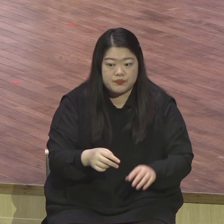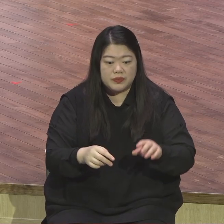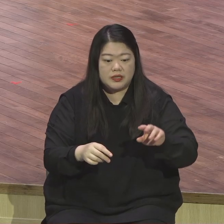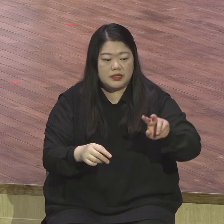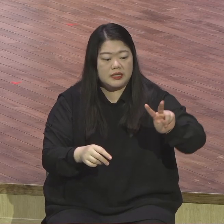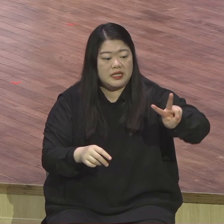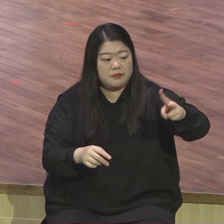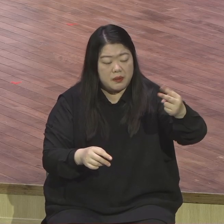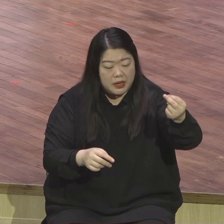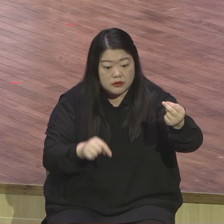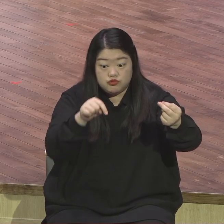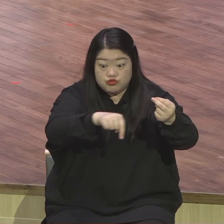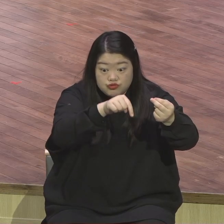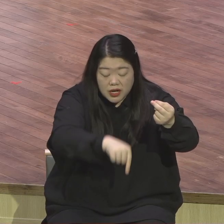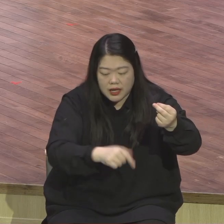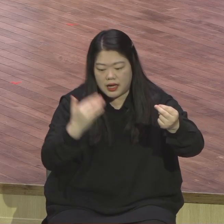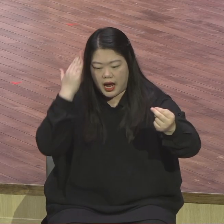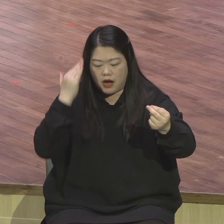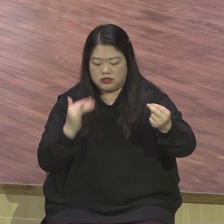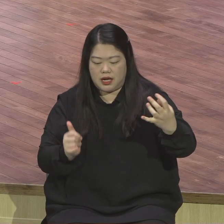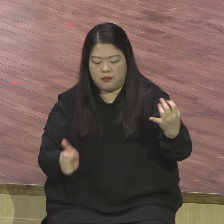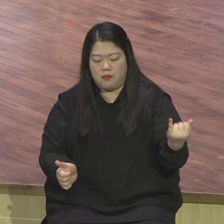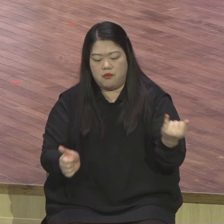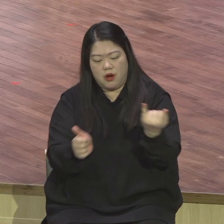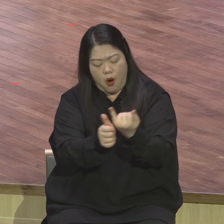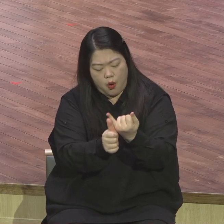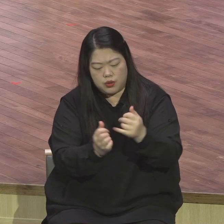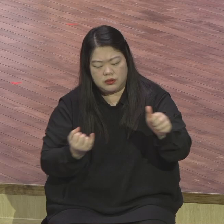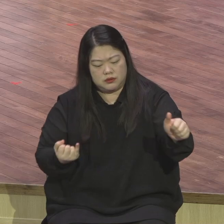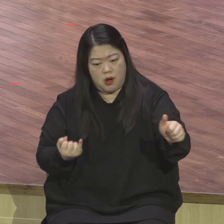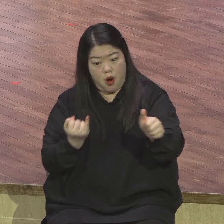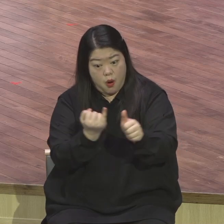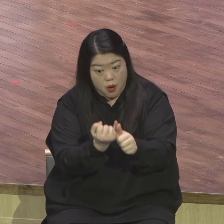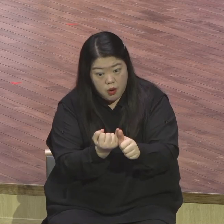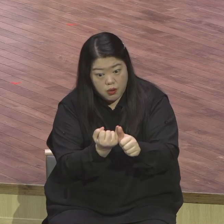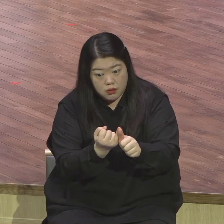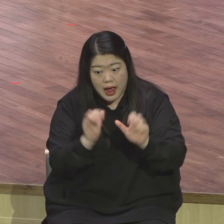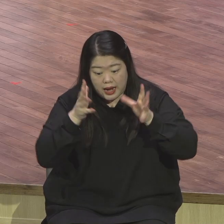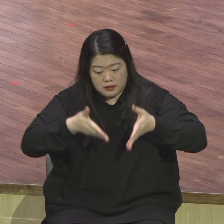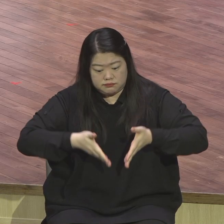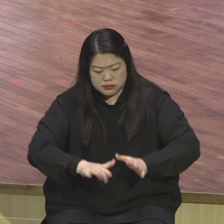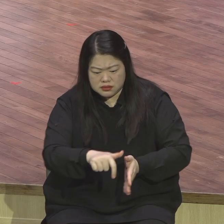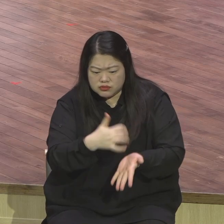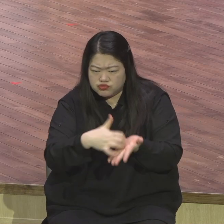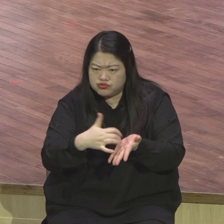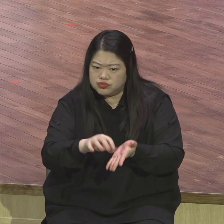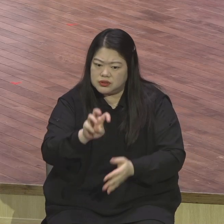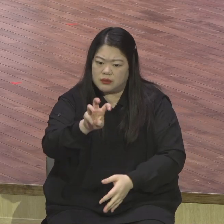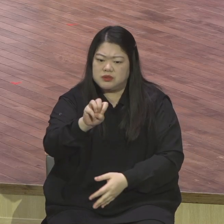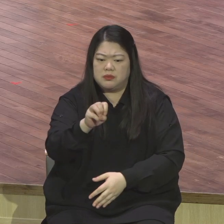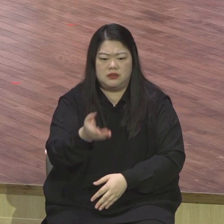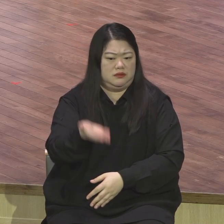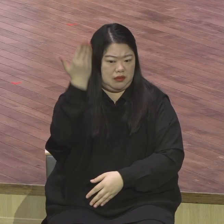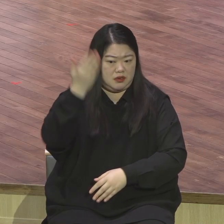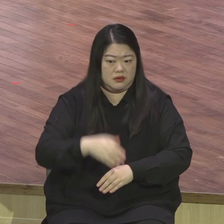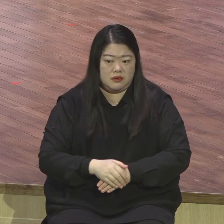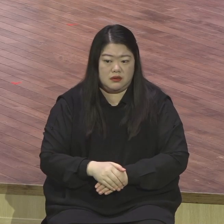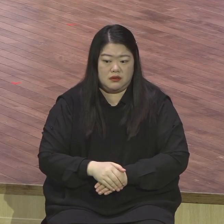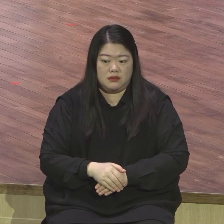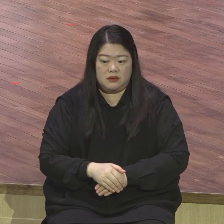30마리 넘어요. 다민족이 30마리 넘고 우리나라의 출생아 중에서 6